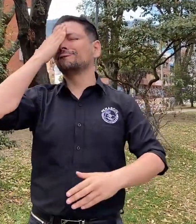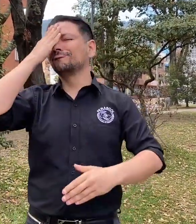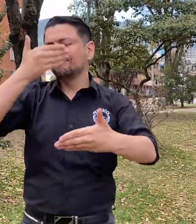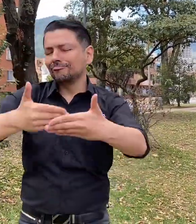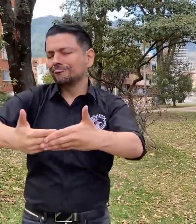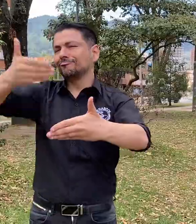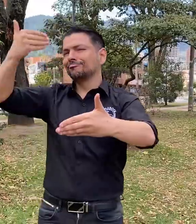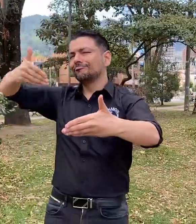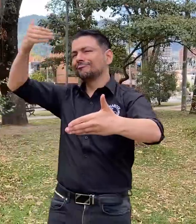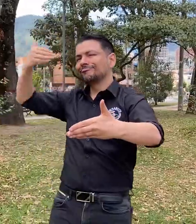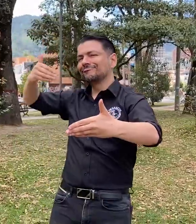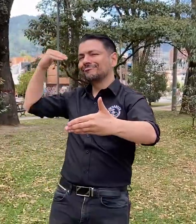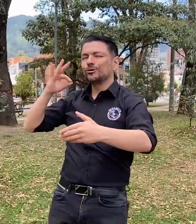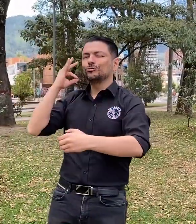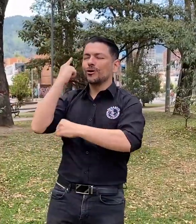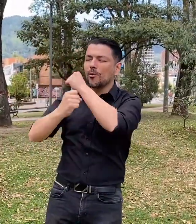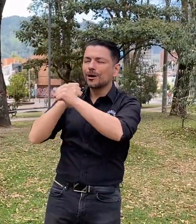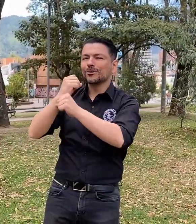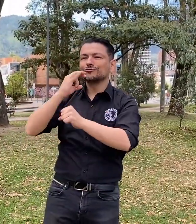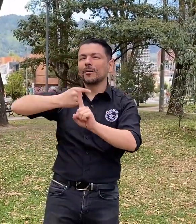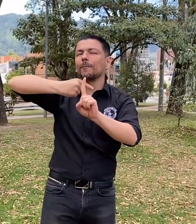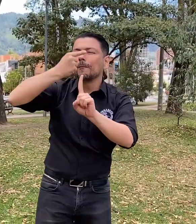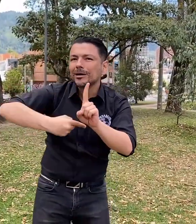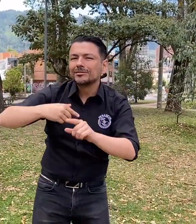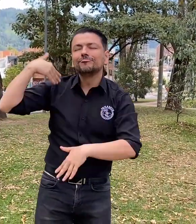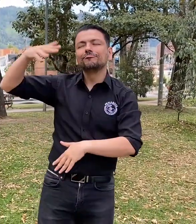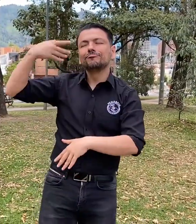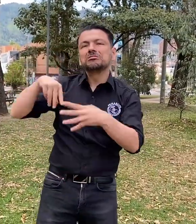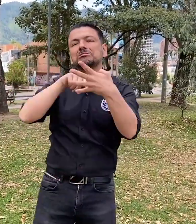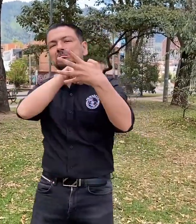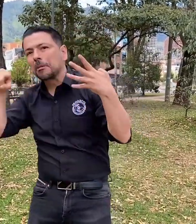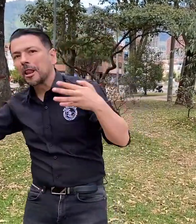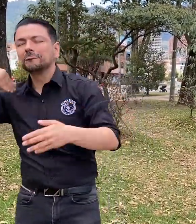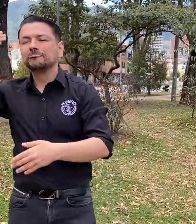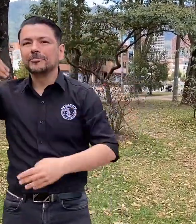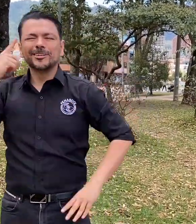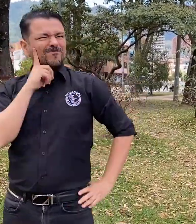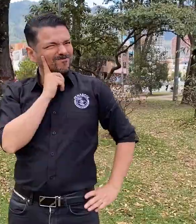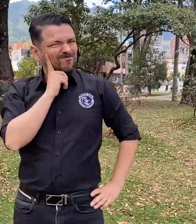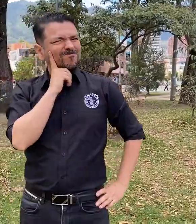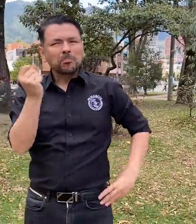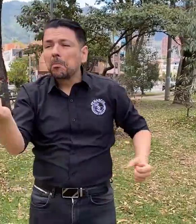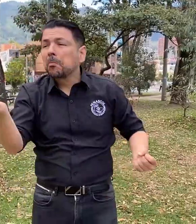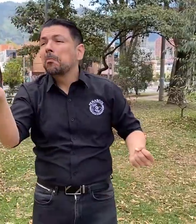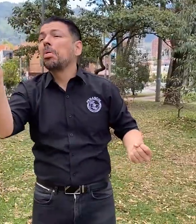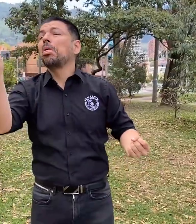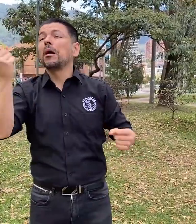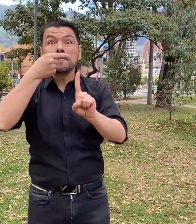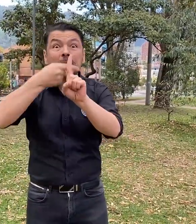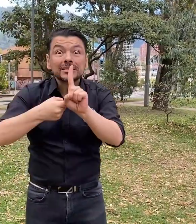¿Qué ha sucedido en años anteriores? Inicialmente las actividades se realizaban a lo largo del mes, luego se focalizaron en una semana,